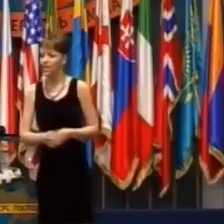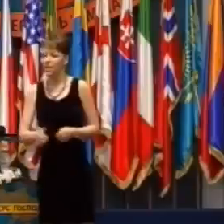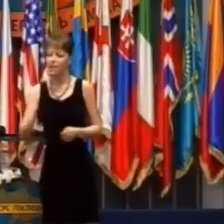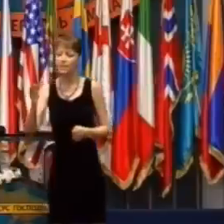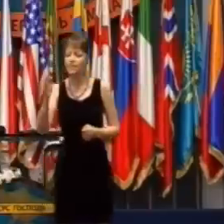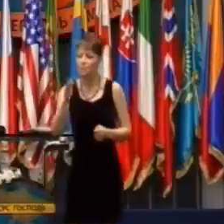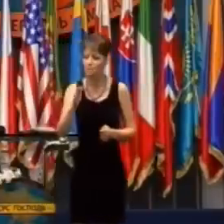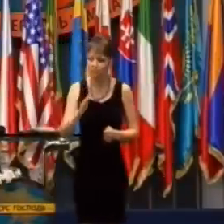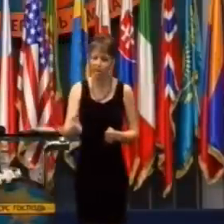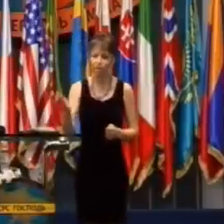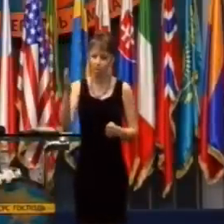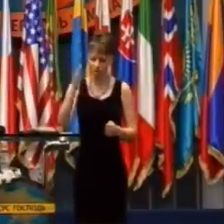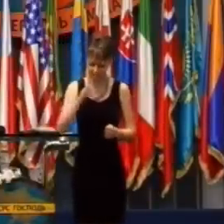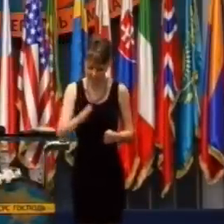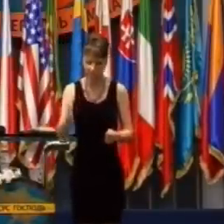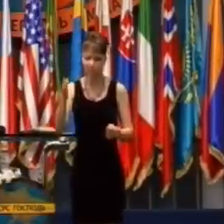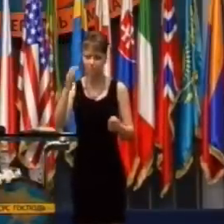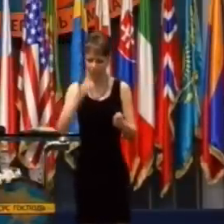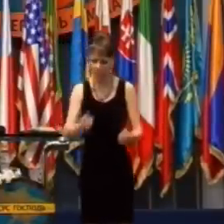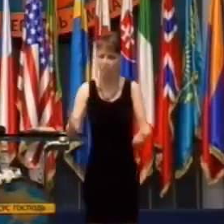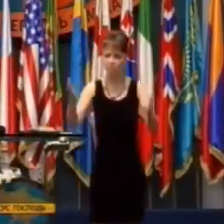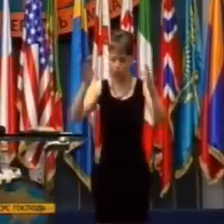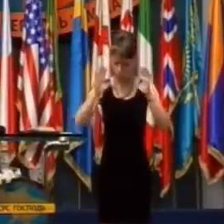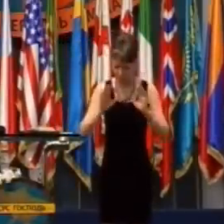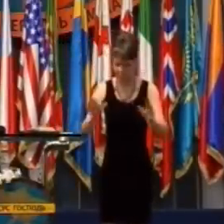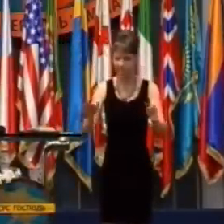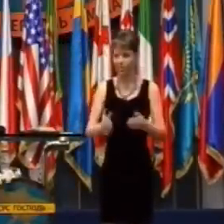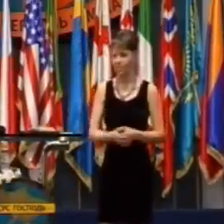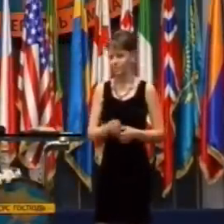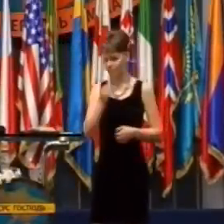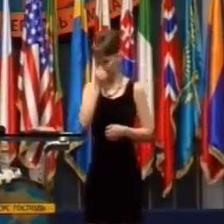tak tým pôsobíte v menšej moci.